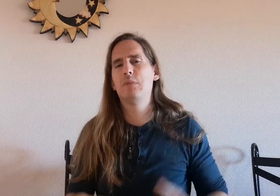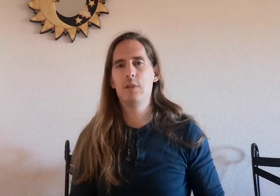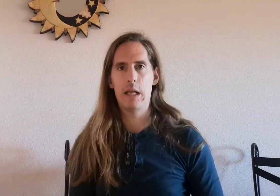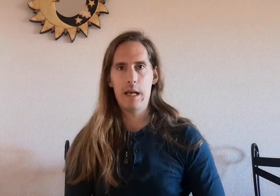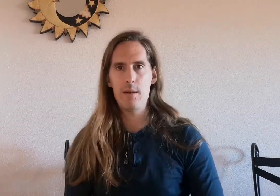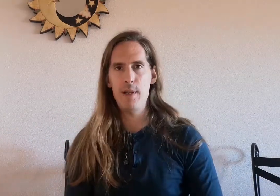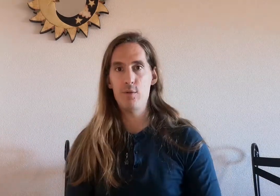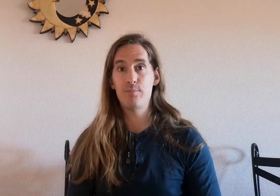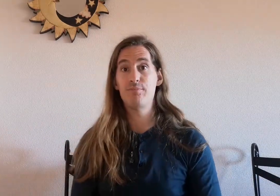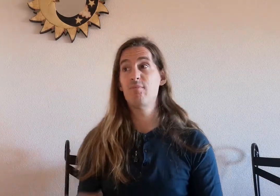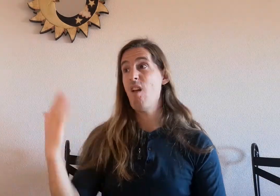repito